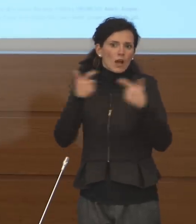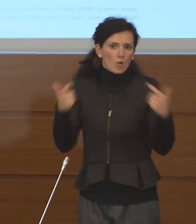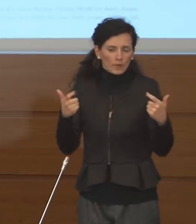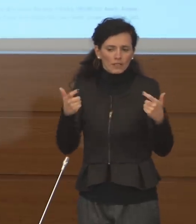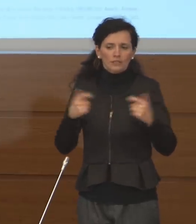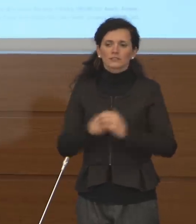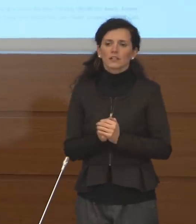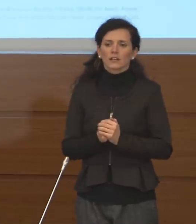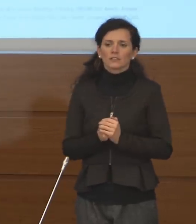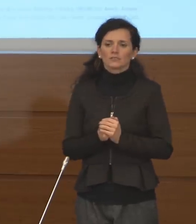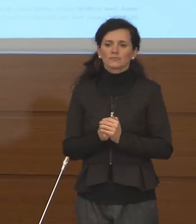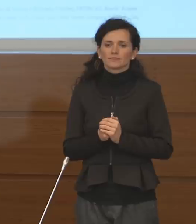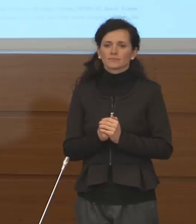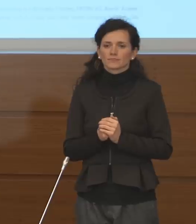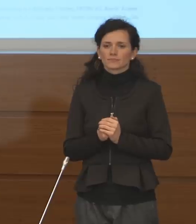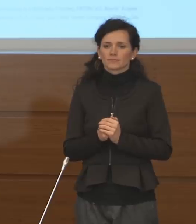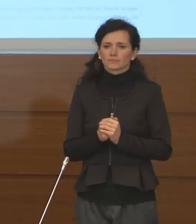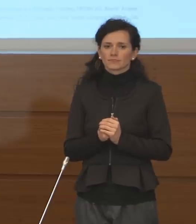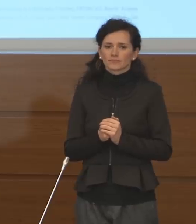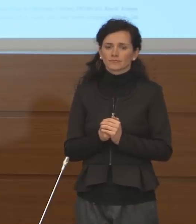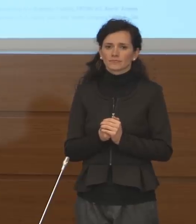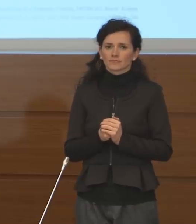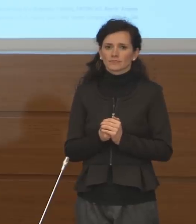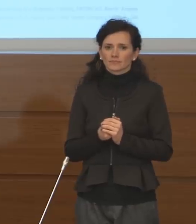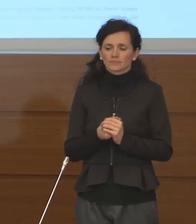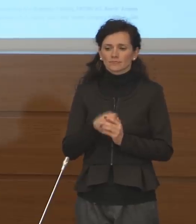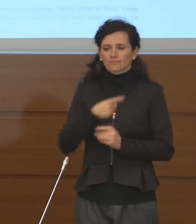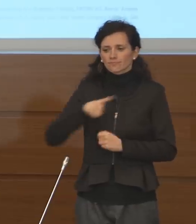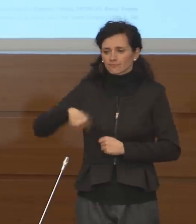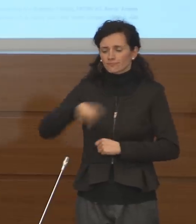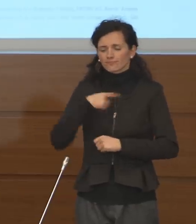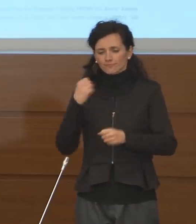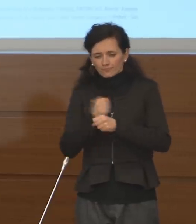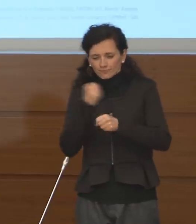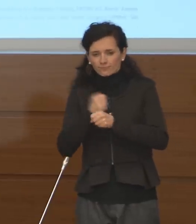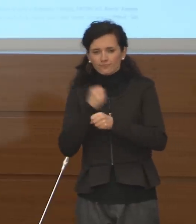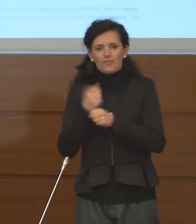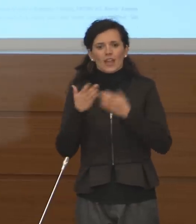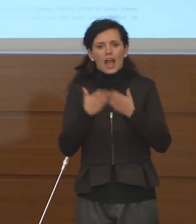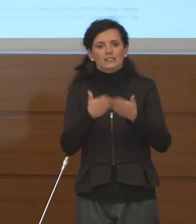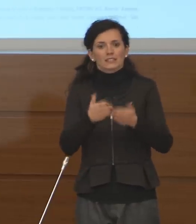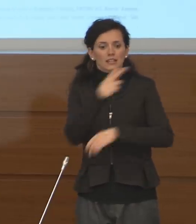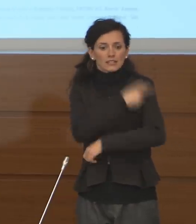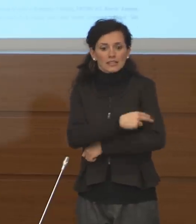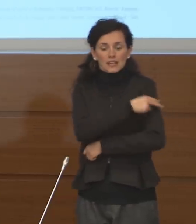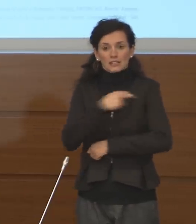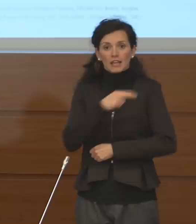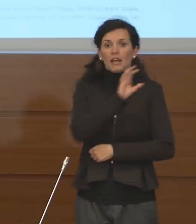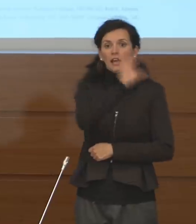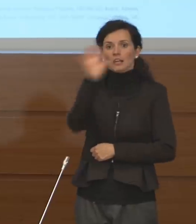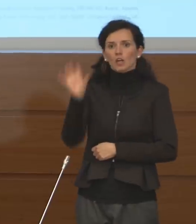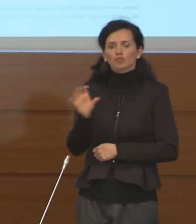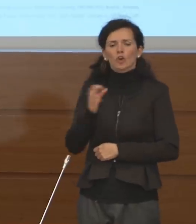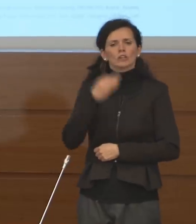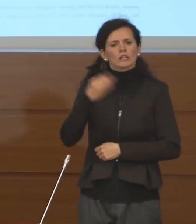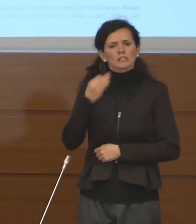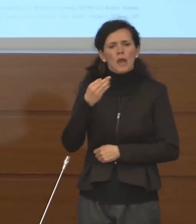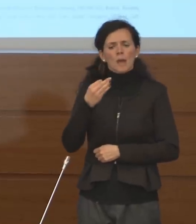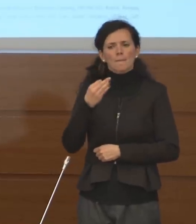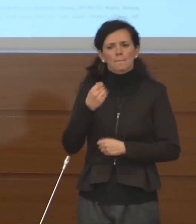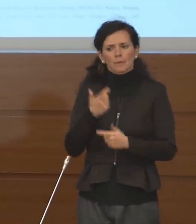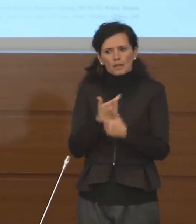sul sistema dell'assistenza sanitaria. Le regioni stanno potenziando, come sapete,